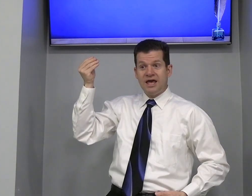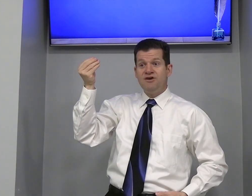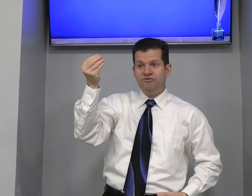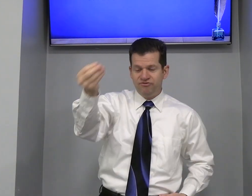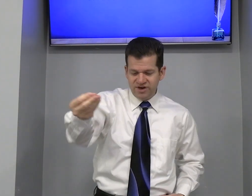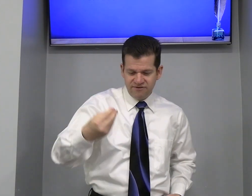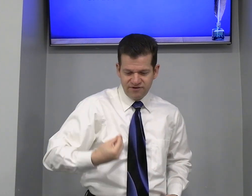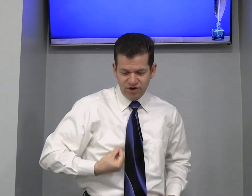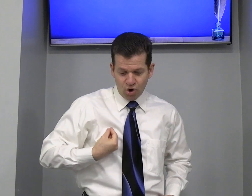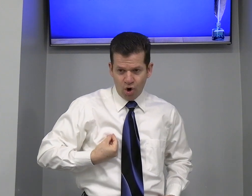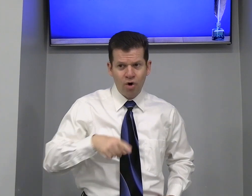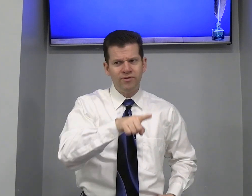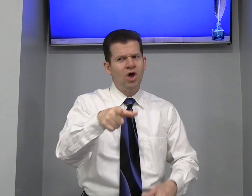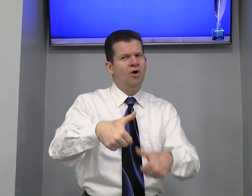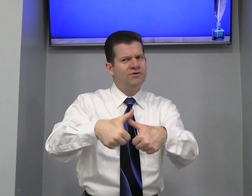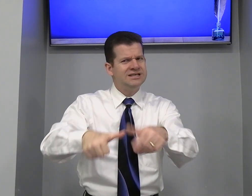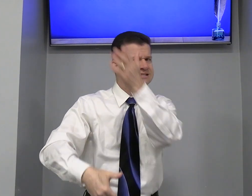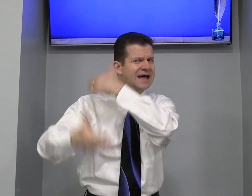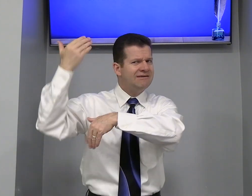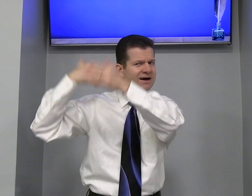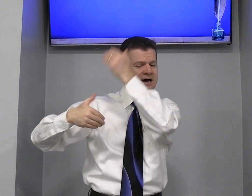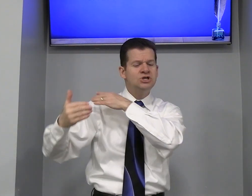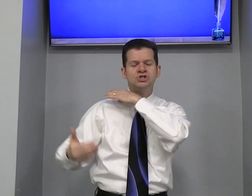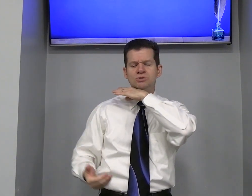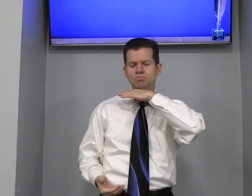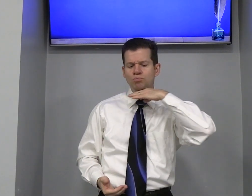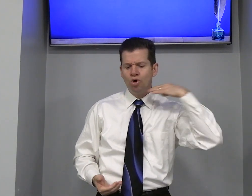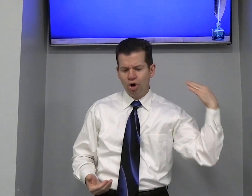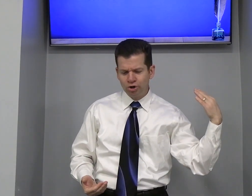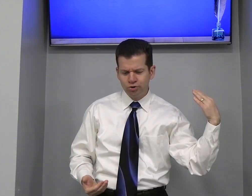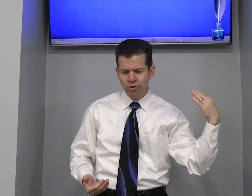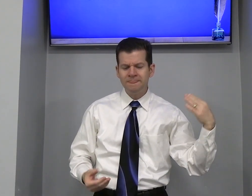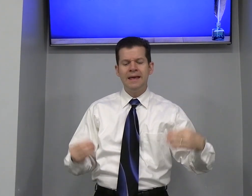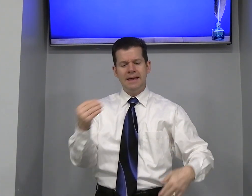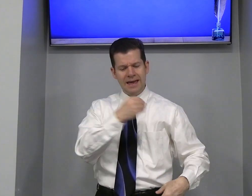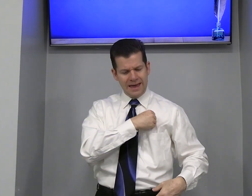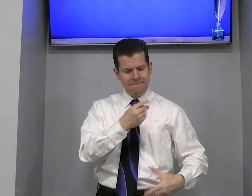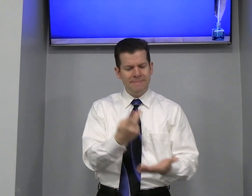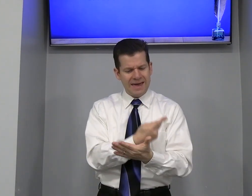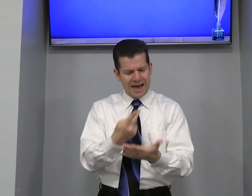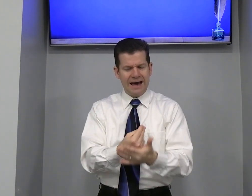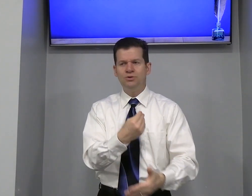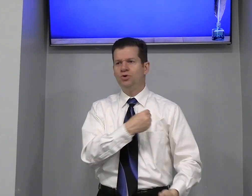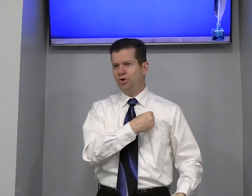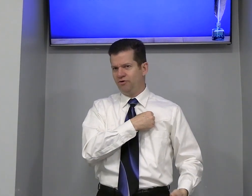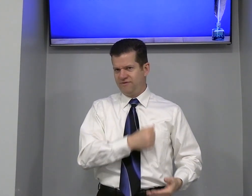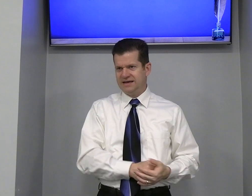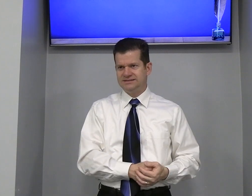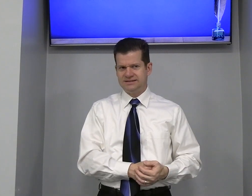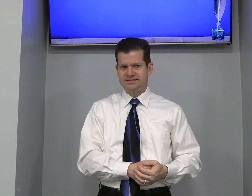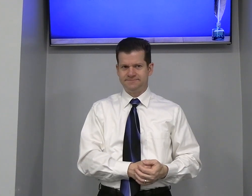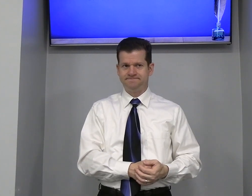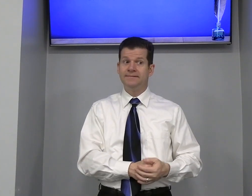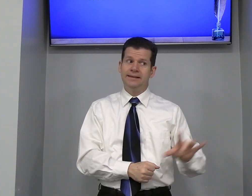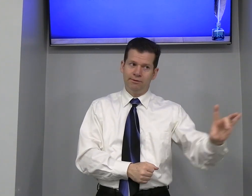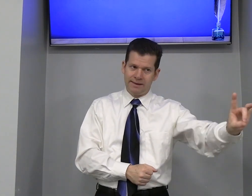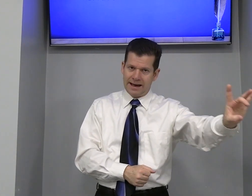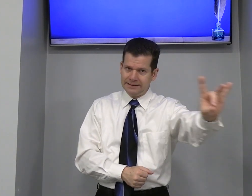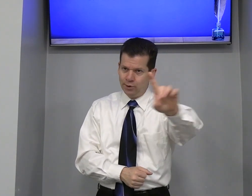Vive Ficou Você estava Antes Morto Em pecado Ofensas Então cada